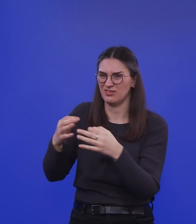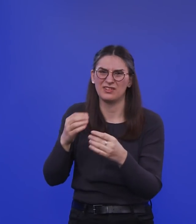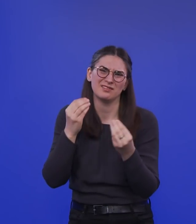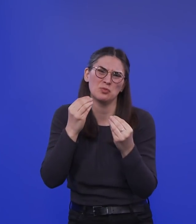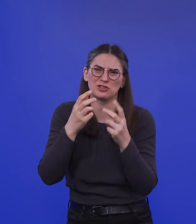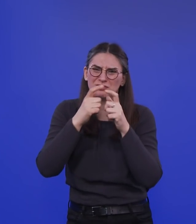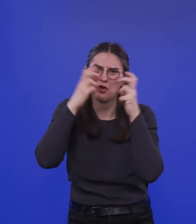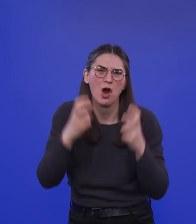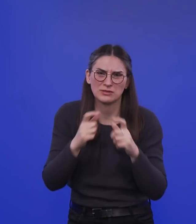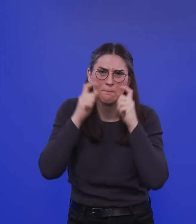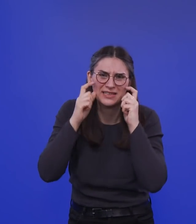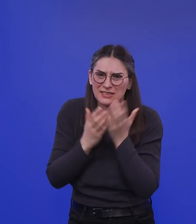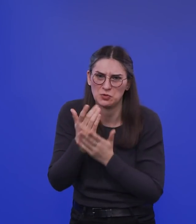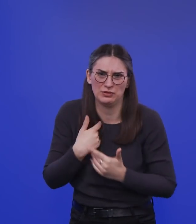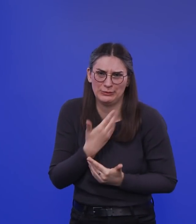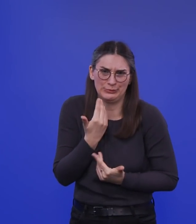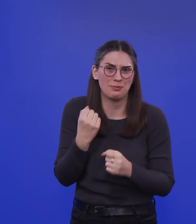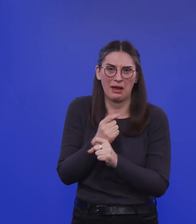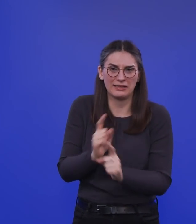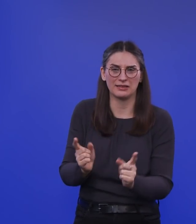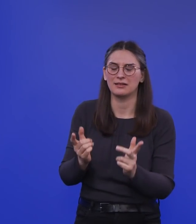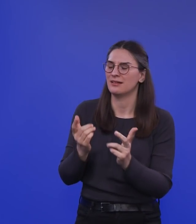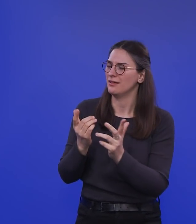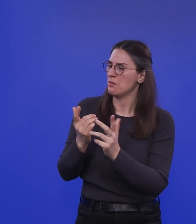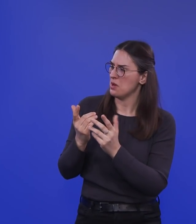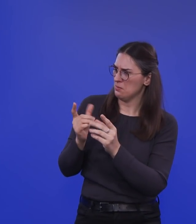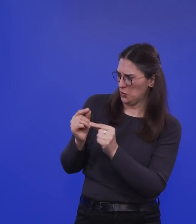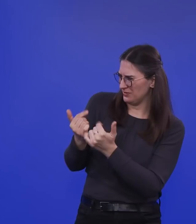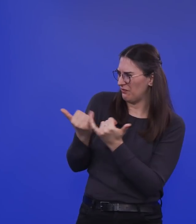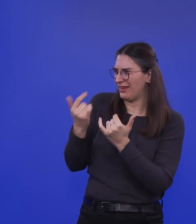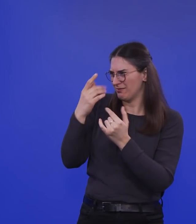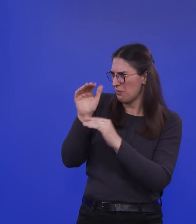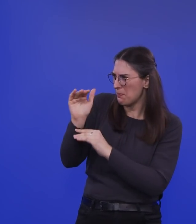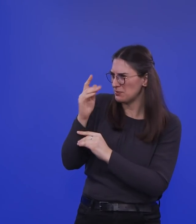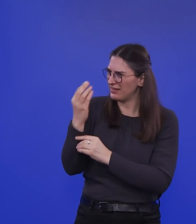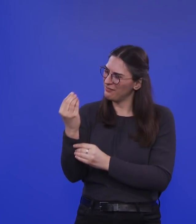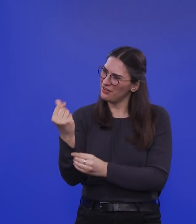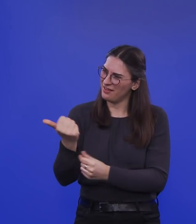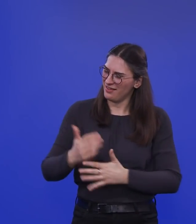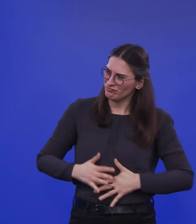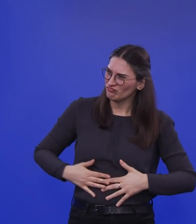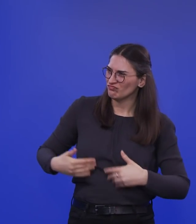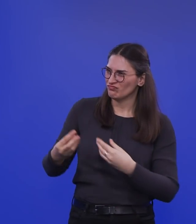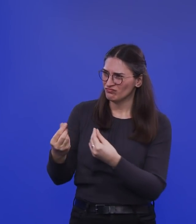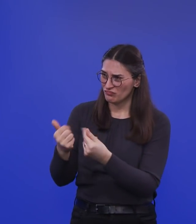Maske rumlaufen. Also da können Sie im Prinzip den Leuten so ein bisschen ein gutes Gefühl mitgeben, dass es trotzdem sich ein bisschen